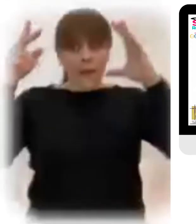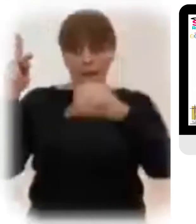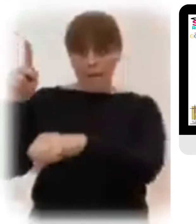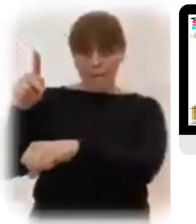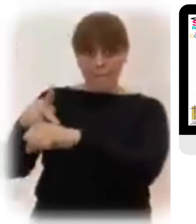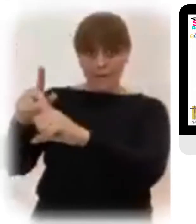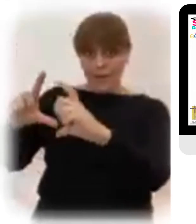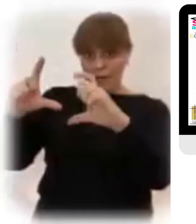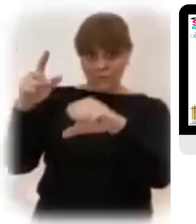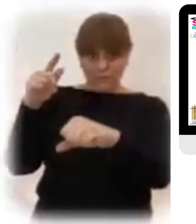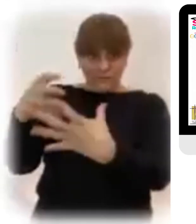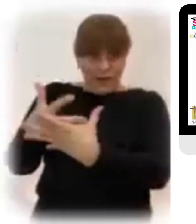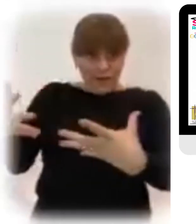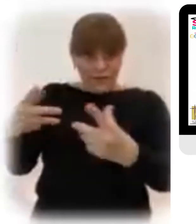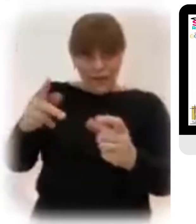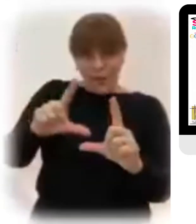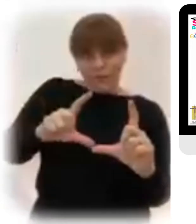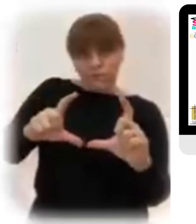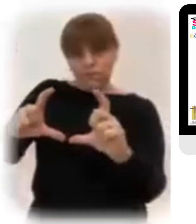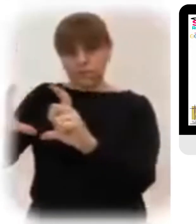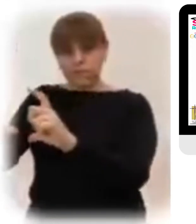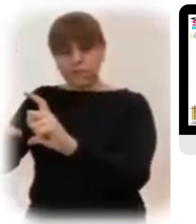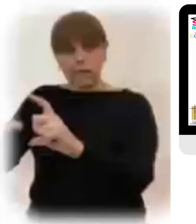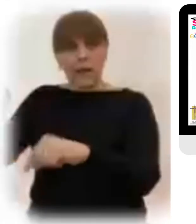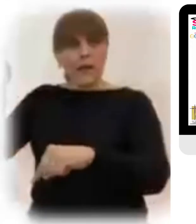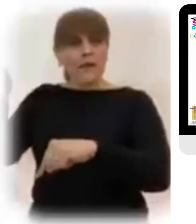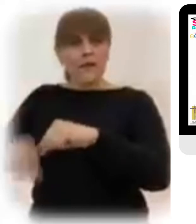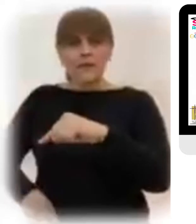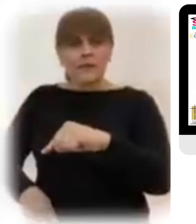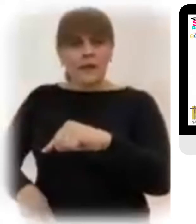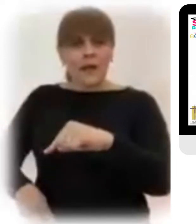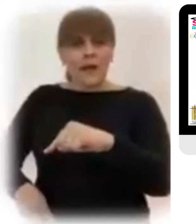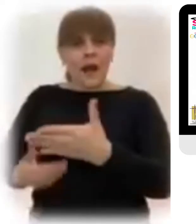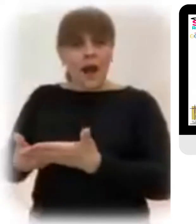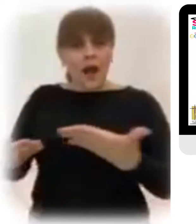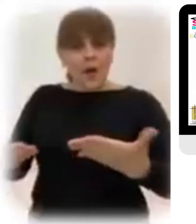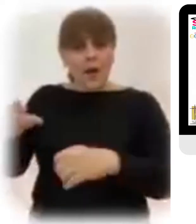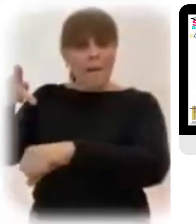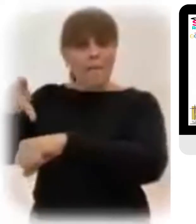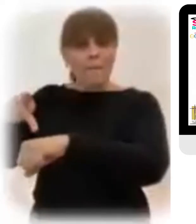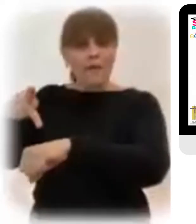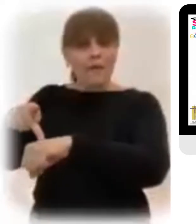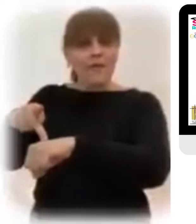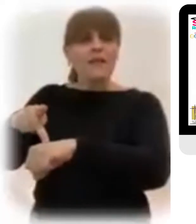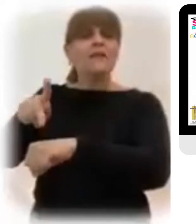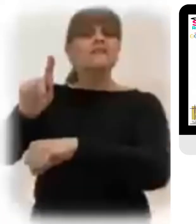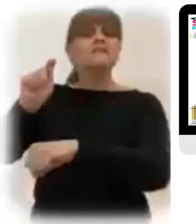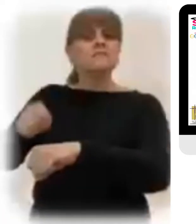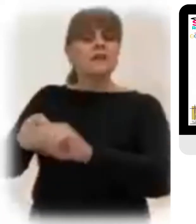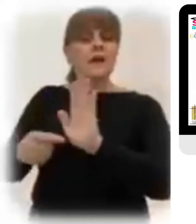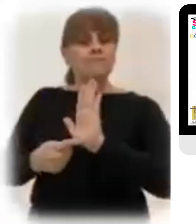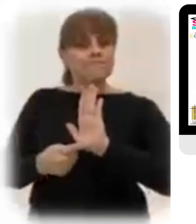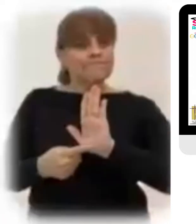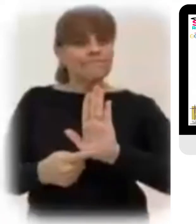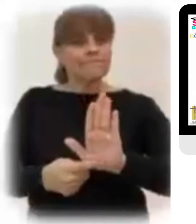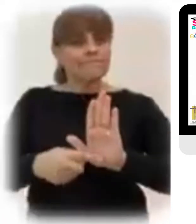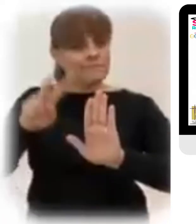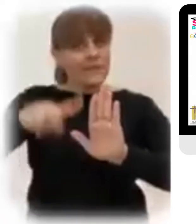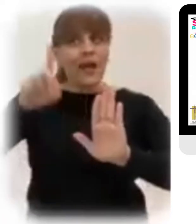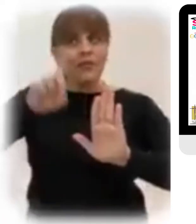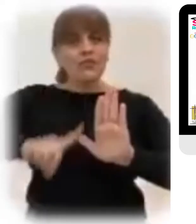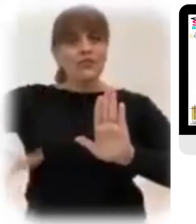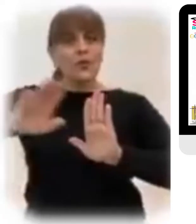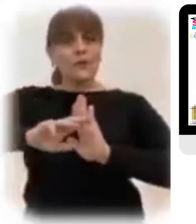Aquella piedra enorme fue quitada de la entrada del sepulcro de Cristo Y se ha convertido en la